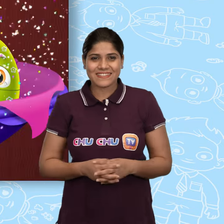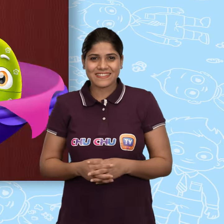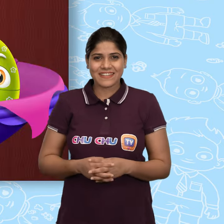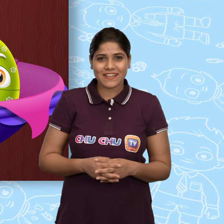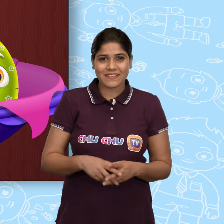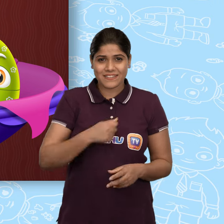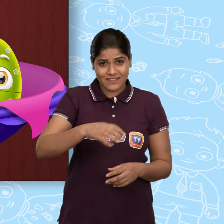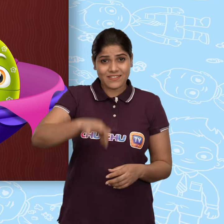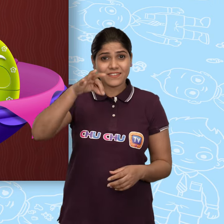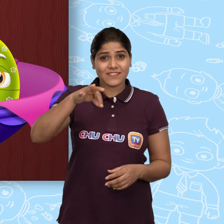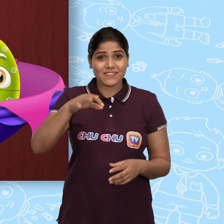मुझे उचाओ